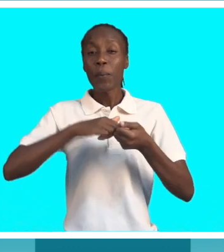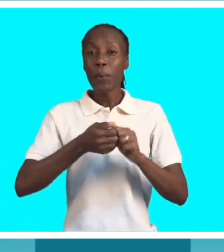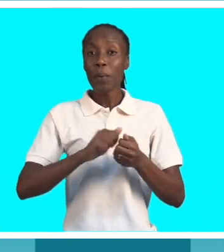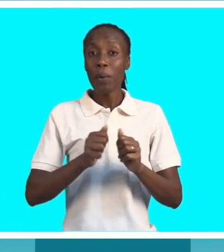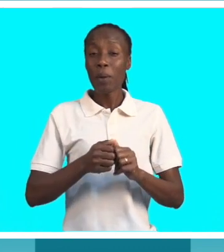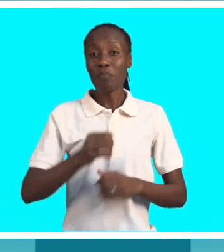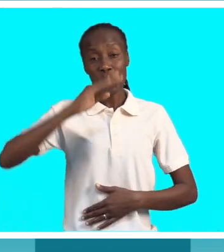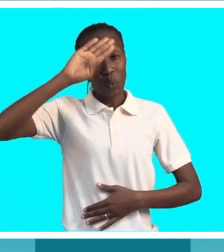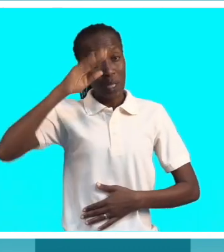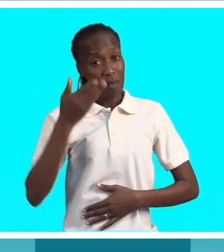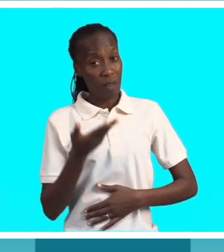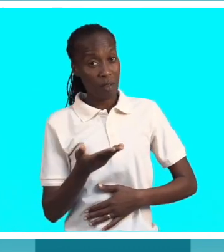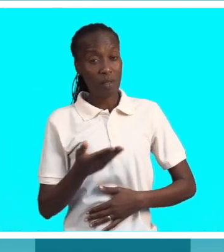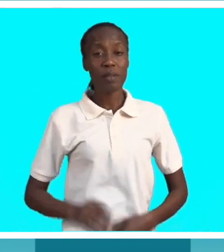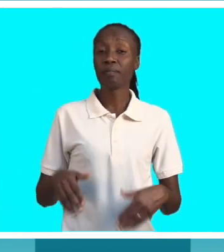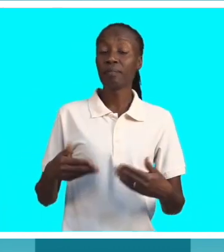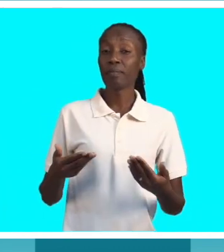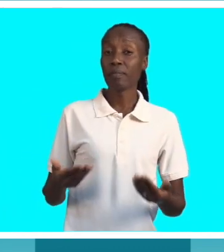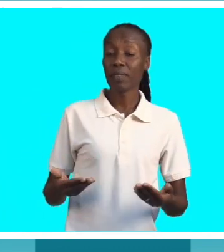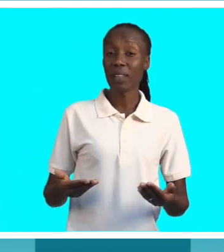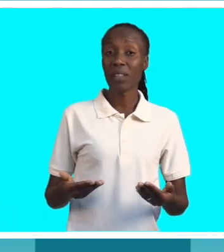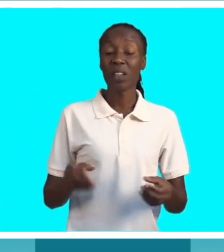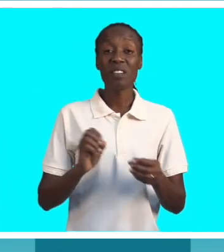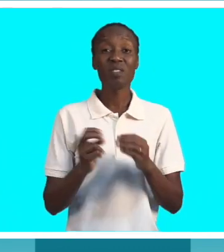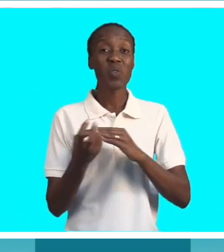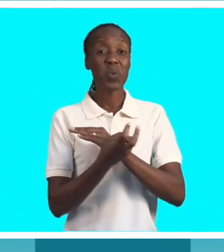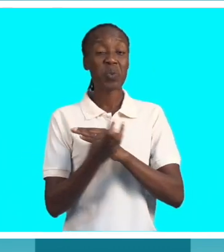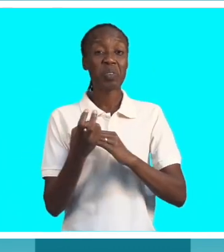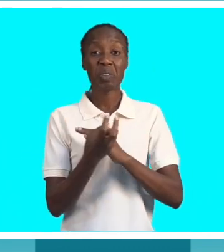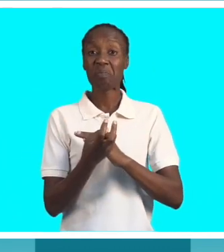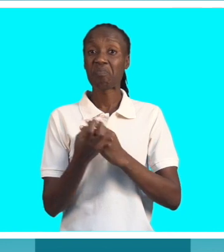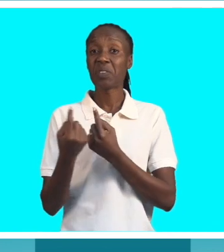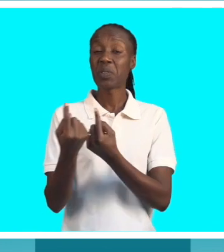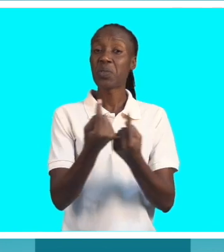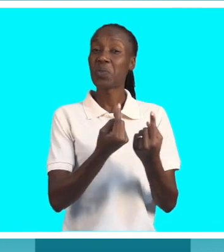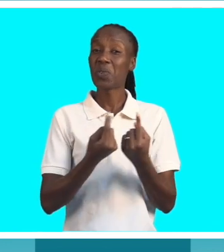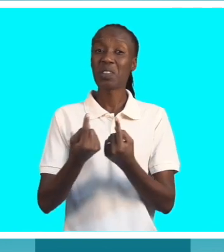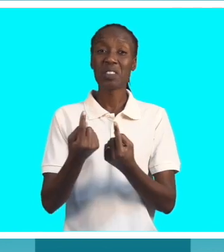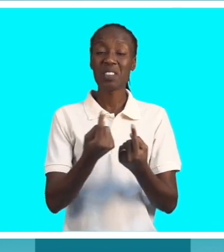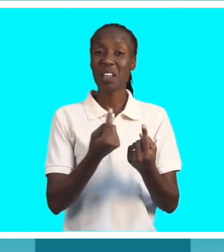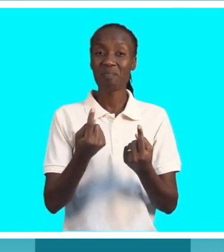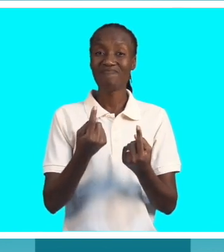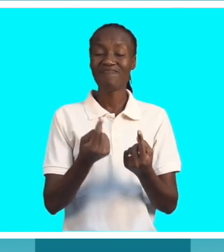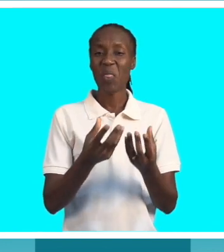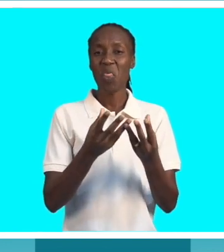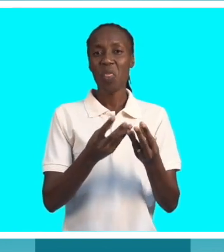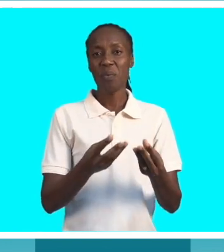por esta doença. Perdi a urina